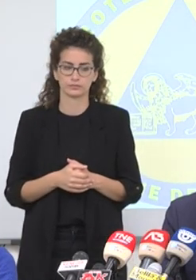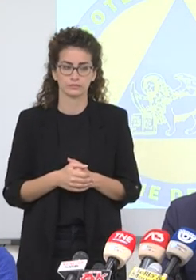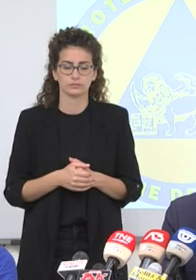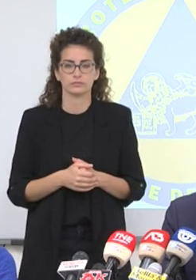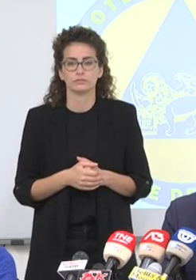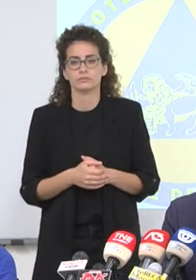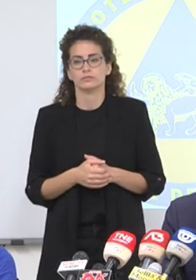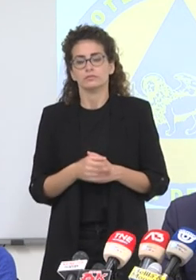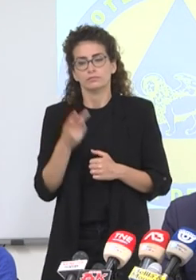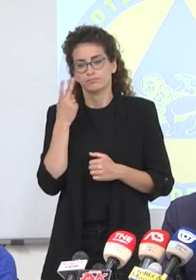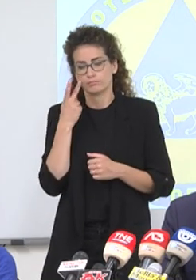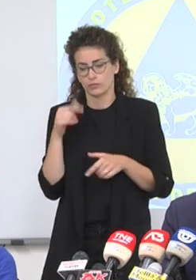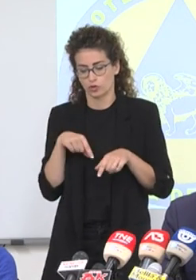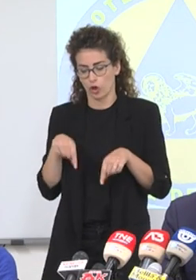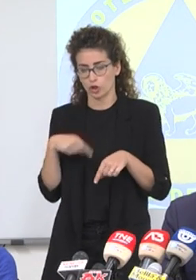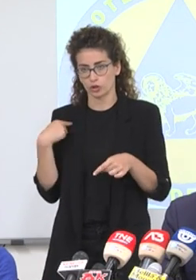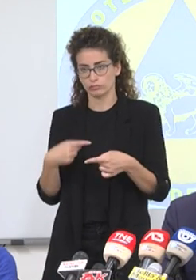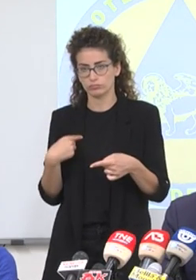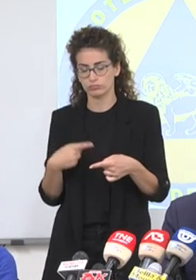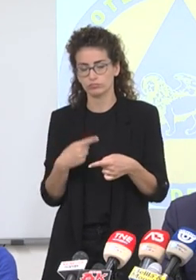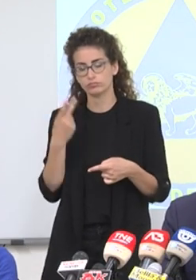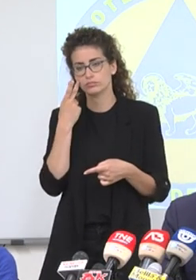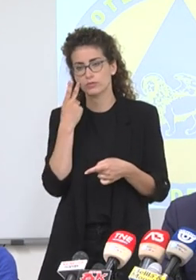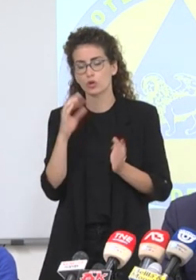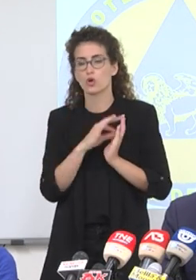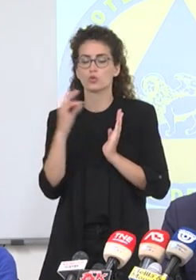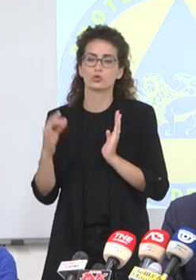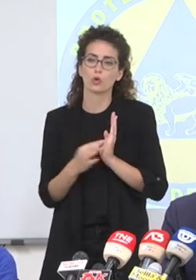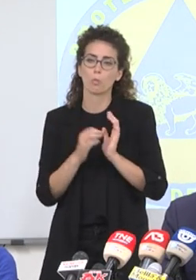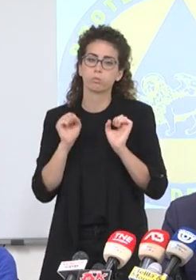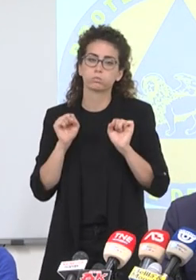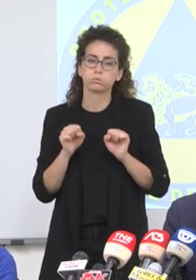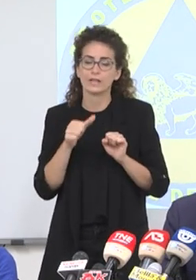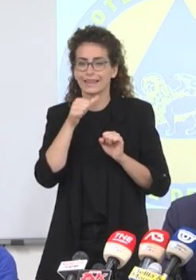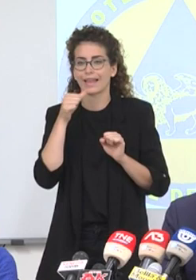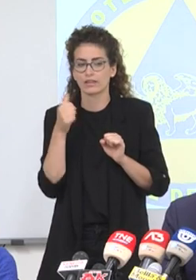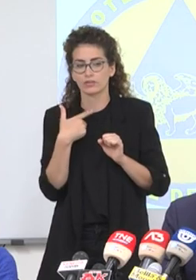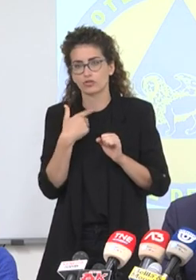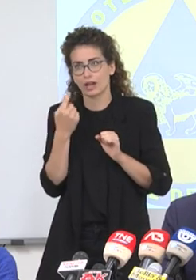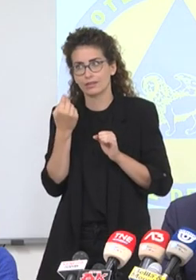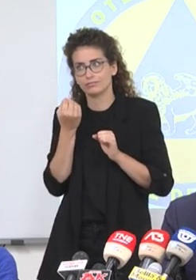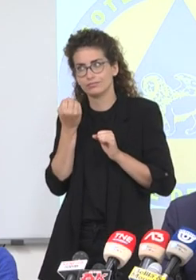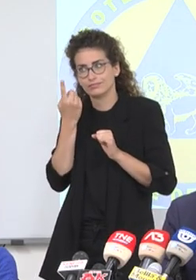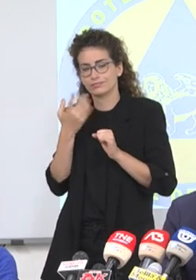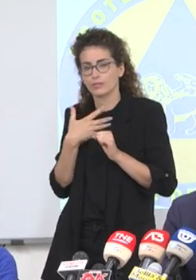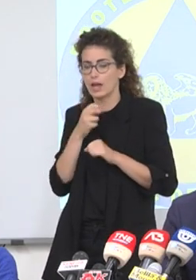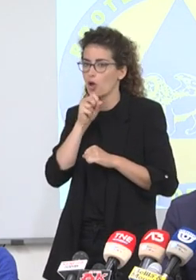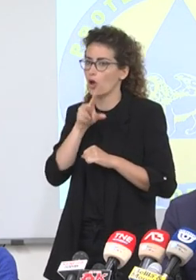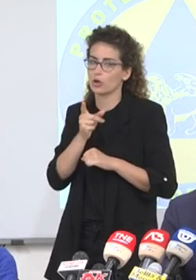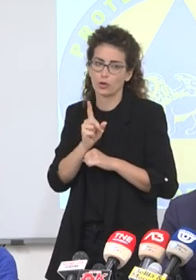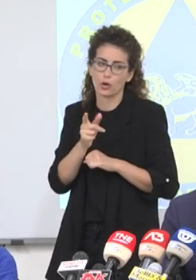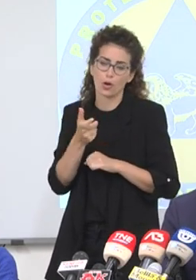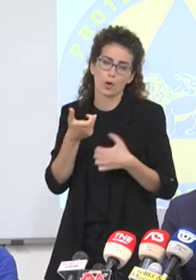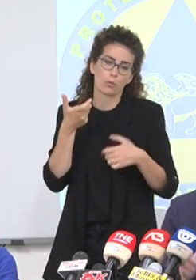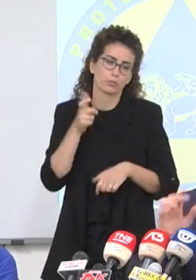di identificare in giornata una data che potrebbe essere utile. Ho già un'idea in mente, ma non ve l'annuncio perché poi